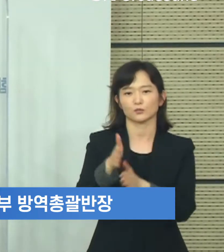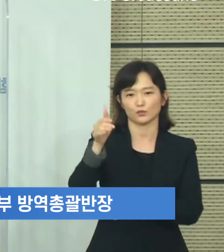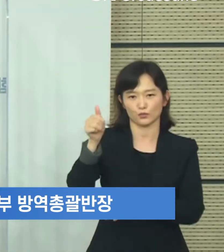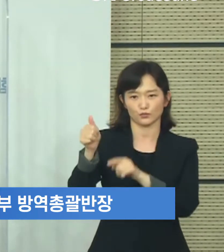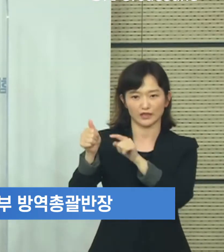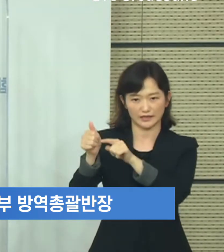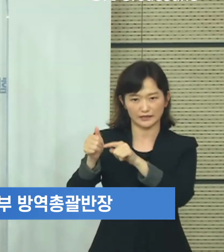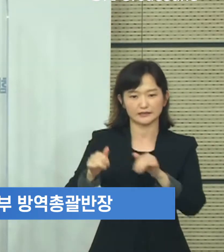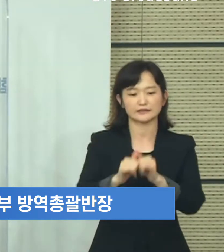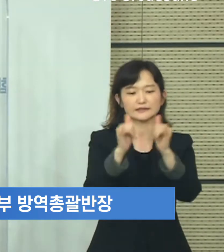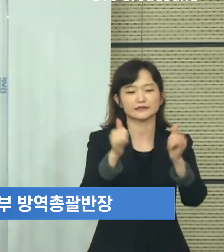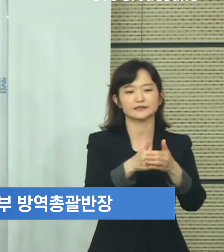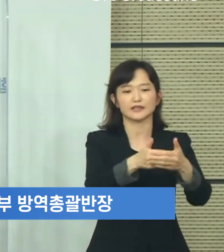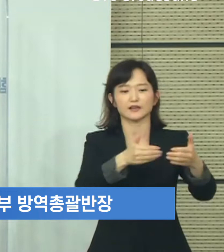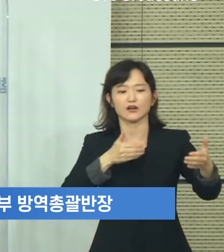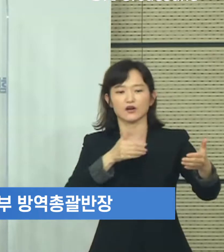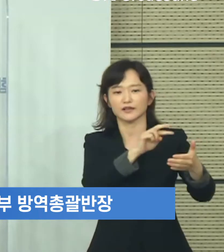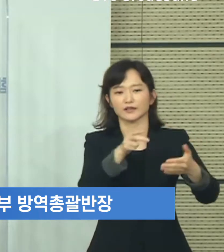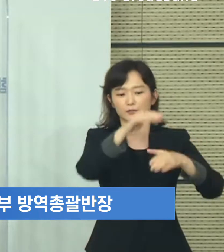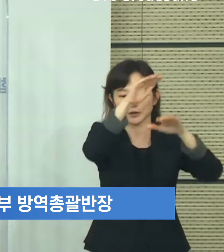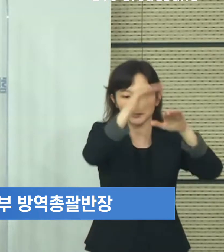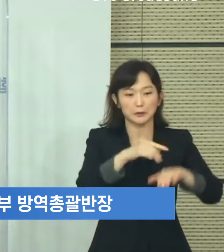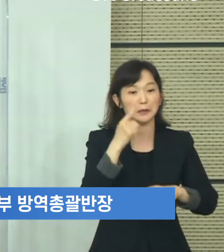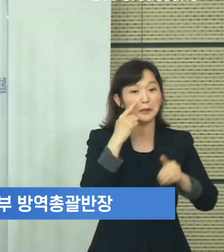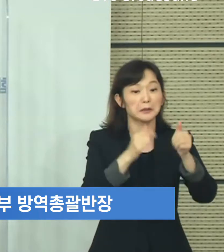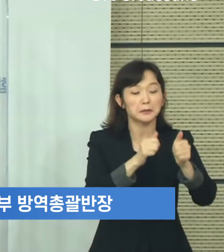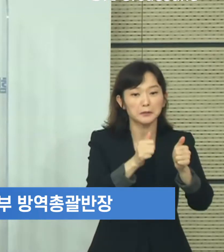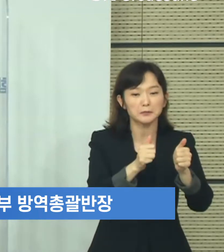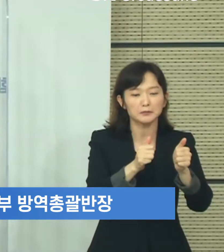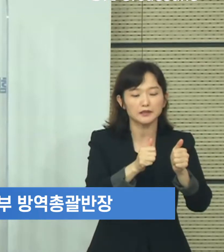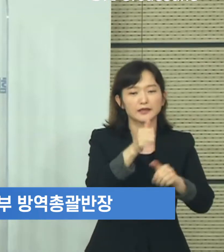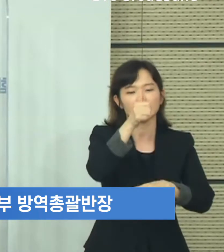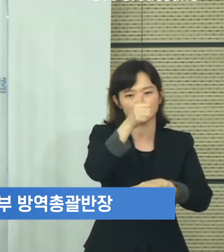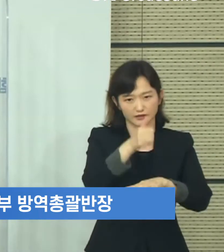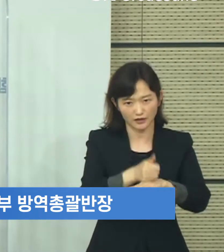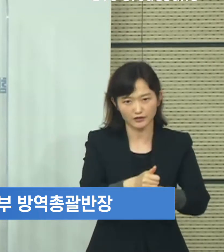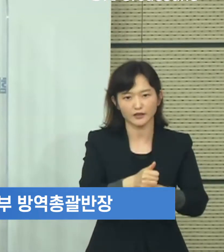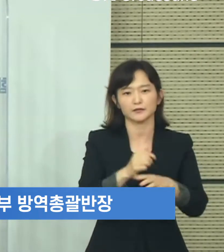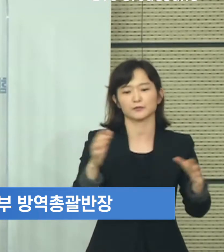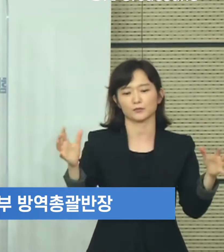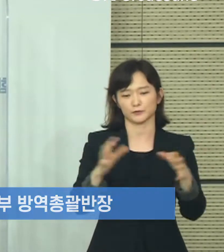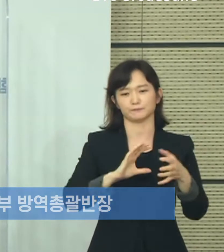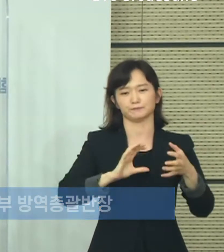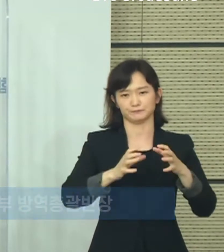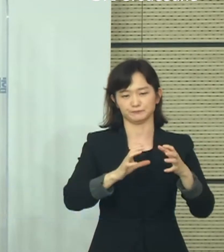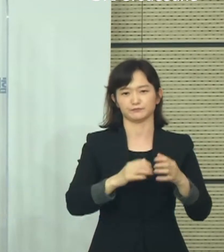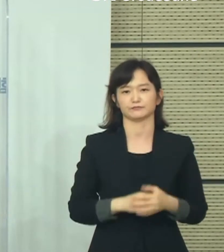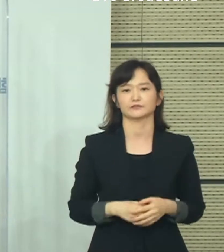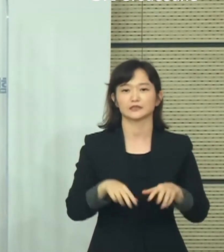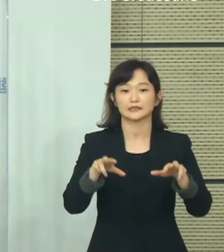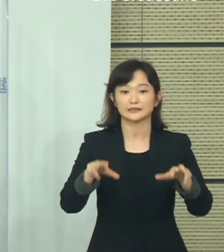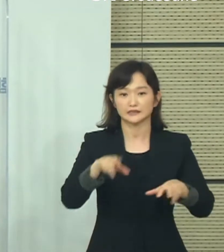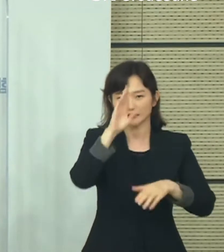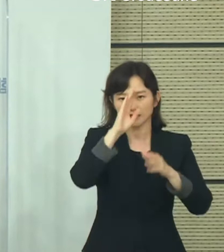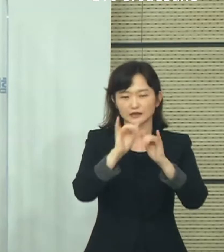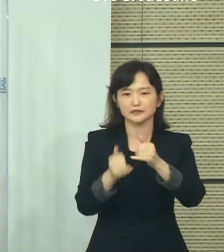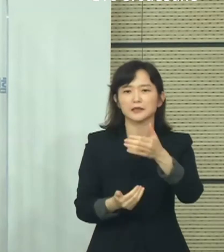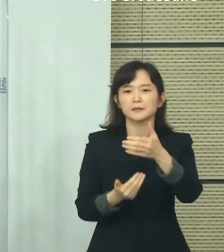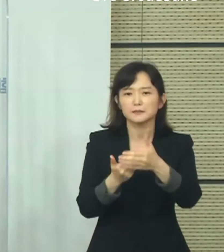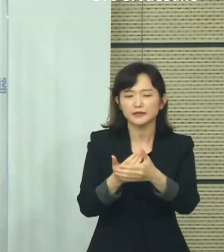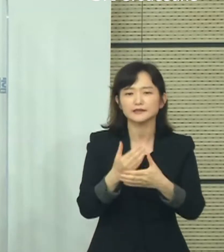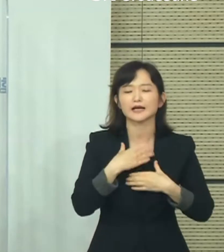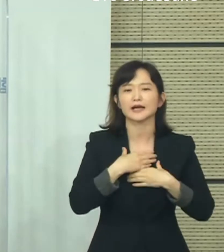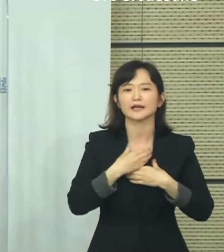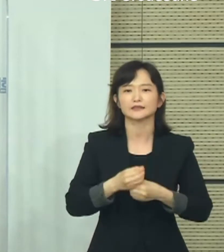사회적 그리두기 개편안의 시범 적용 결과에 대해 논의하였습니다. 현재 환자 발생이 안정된